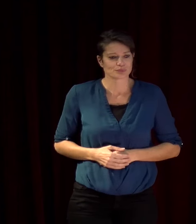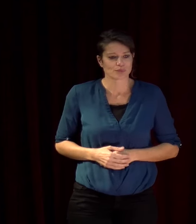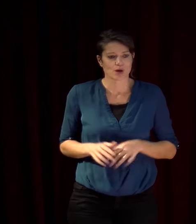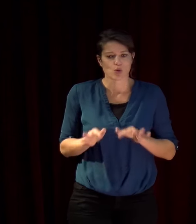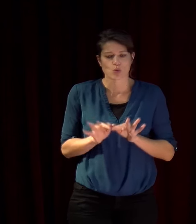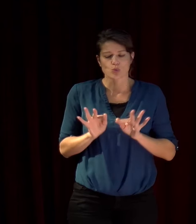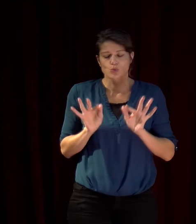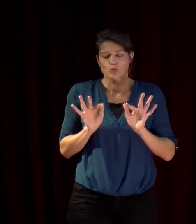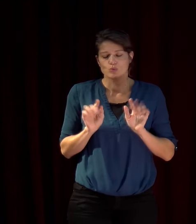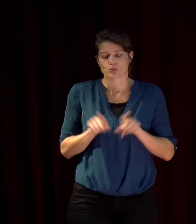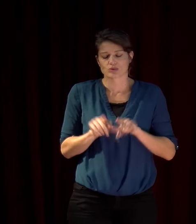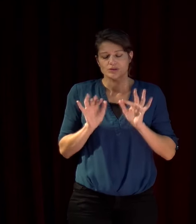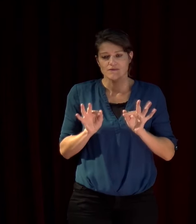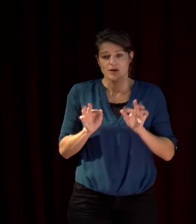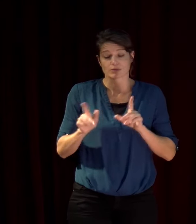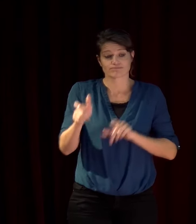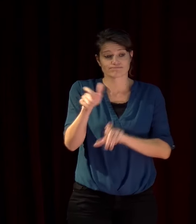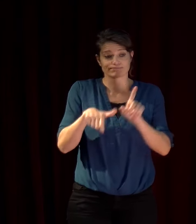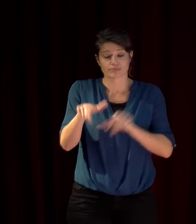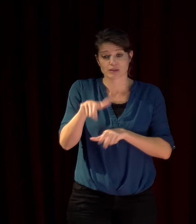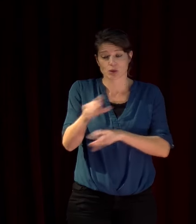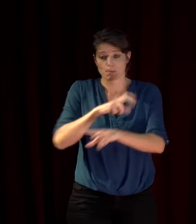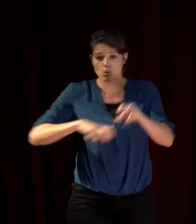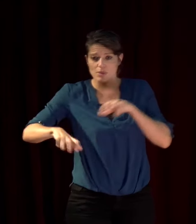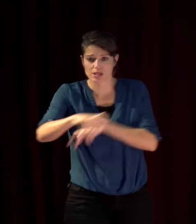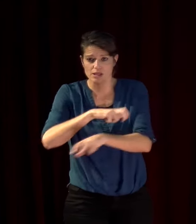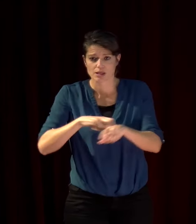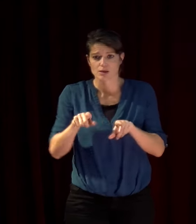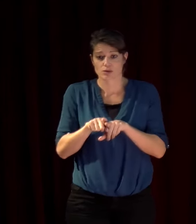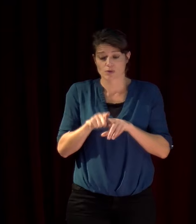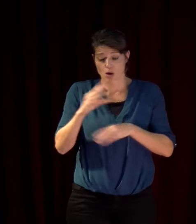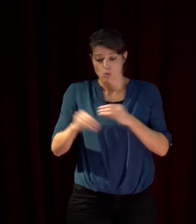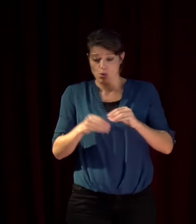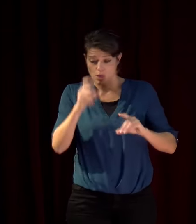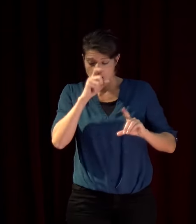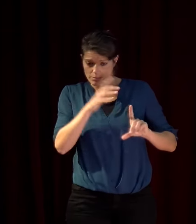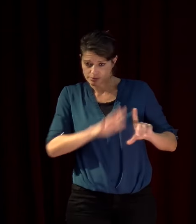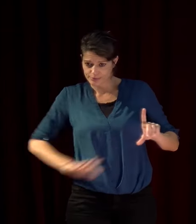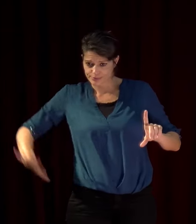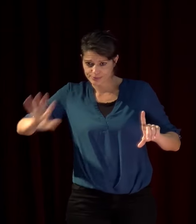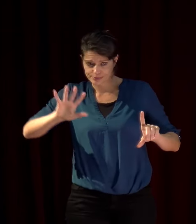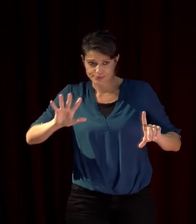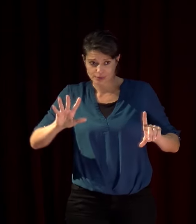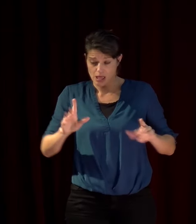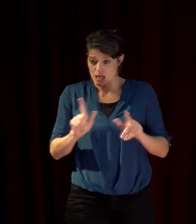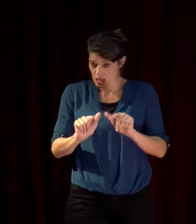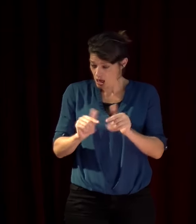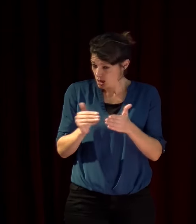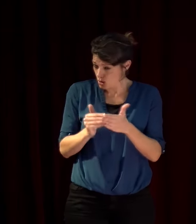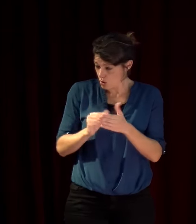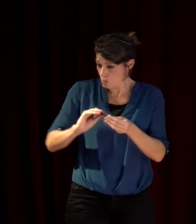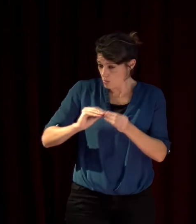mobilité c'est que aussi dans le monde arabe entre nous les problèmes de visa existent